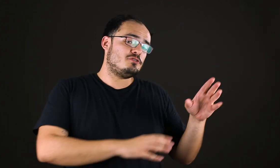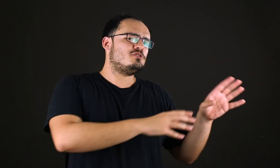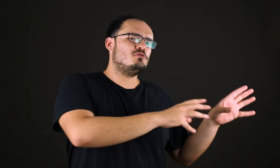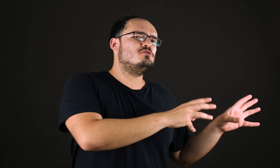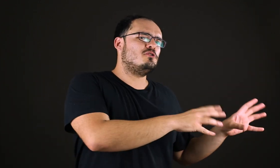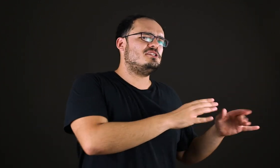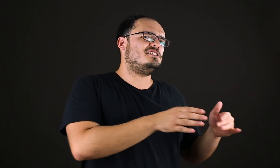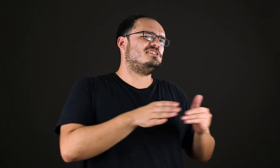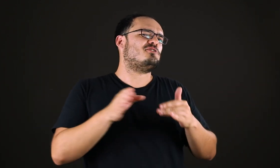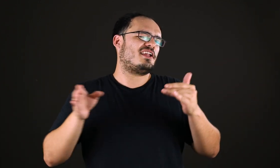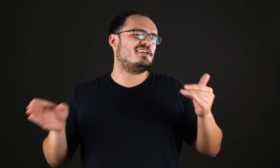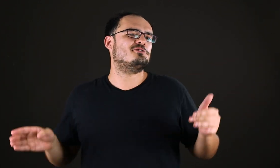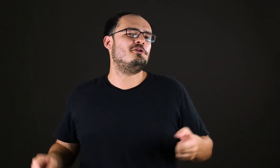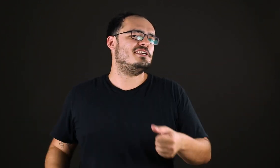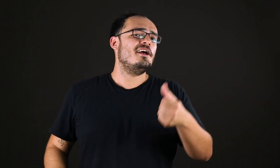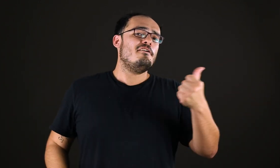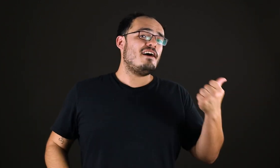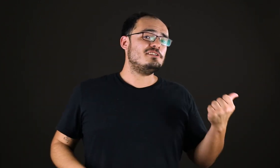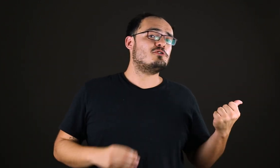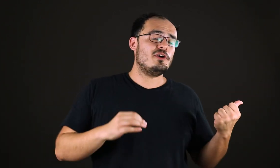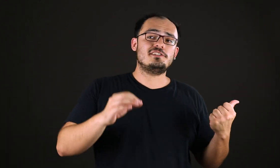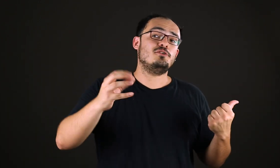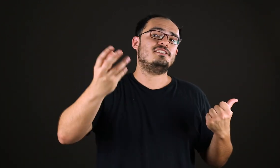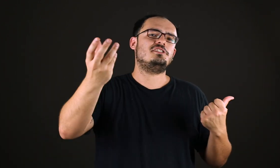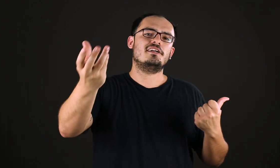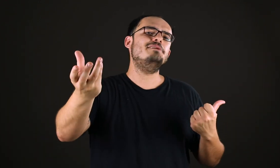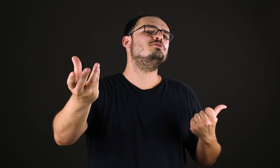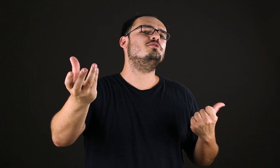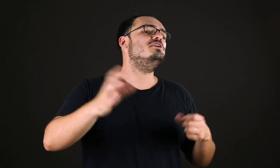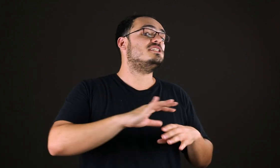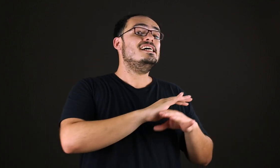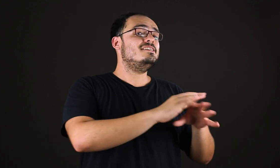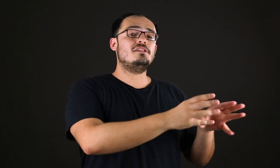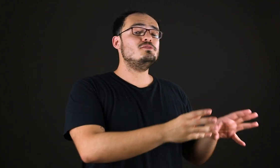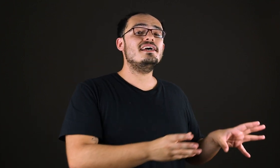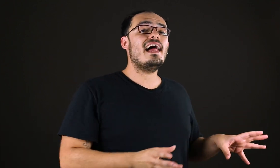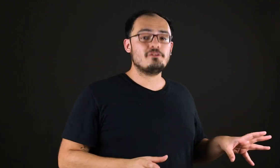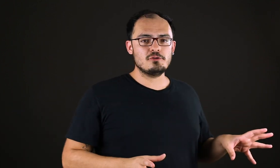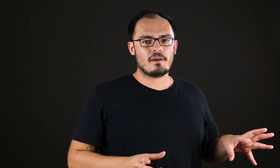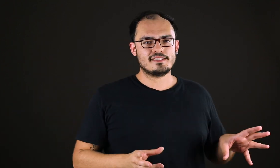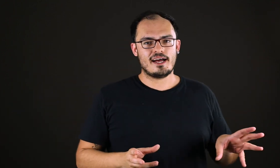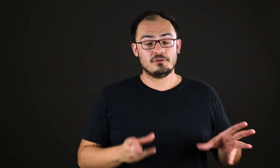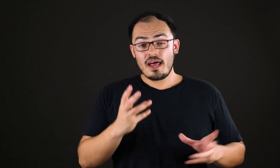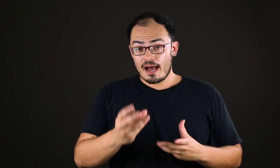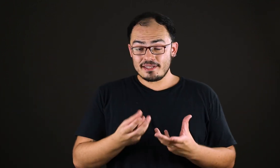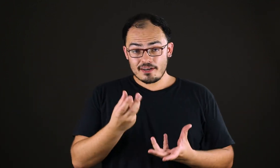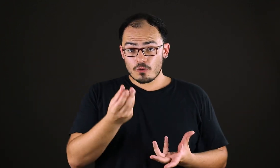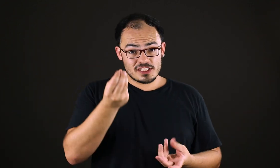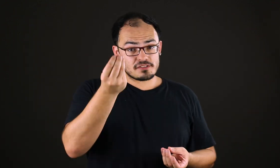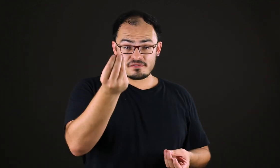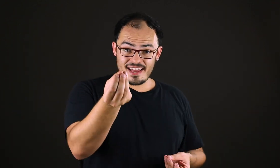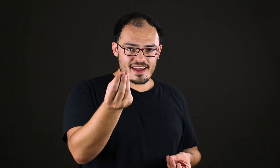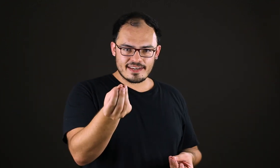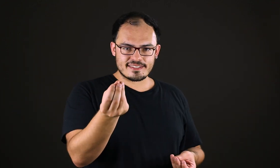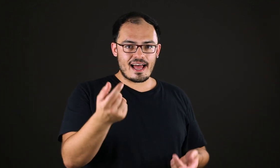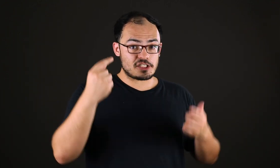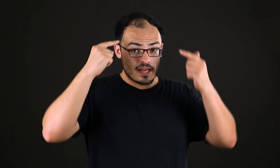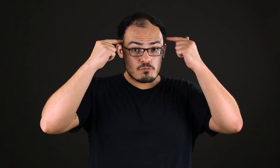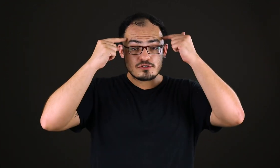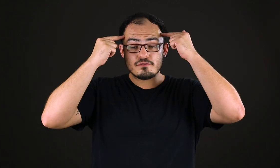muitos estudos hoje de história das cores, várias cores que nós enxergamos hoje não temos relato no passado. A maneira como a gente vê a realidade é muito